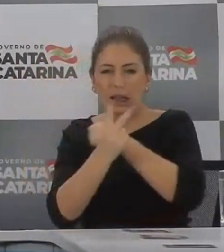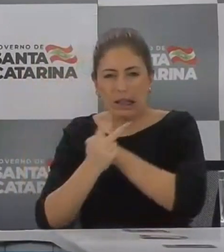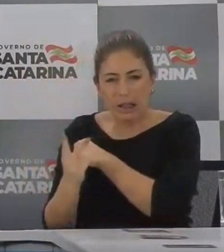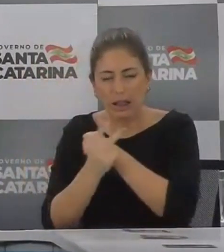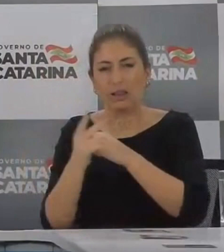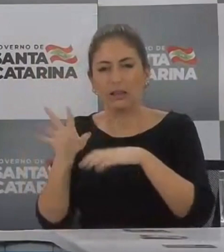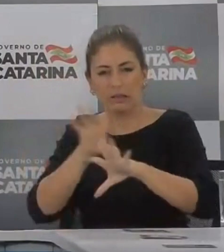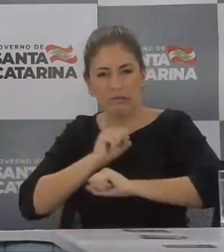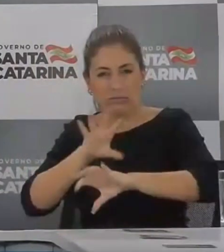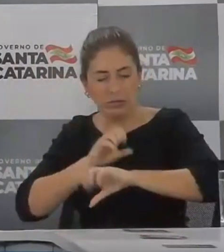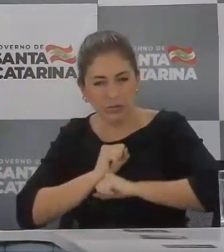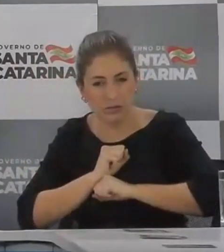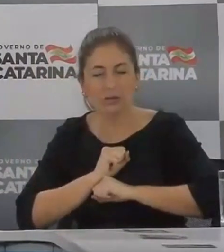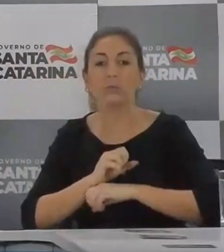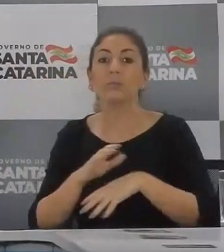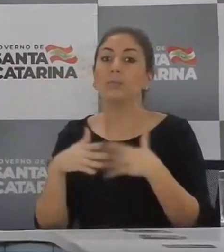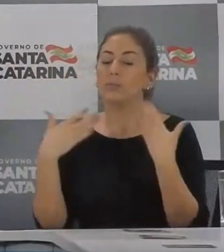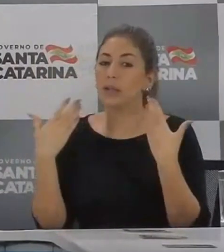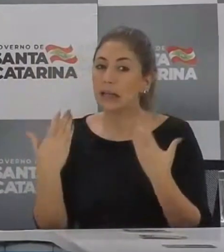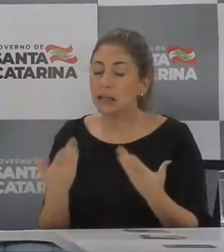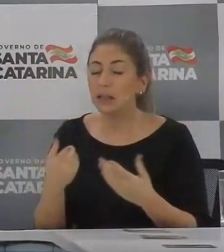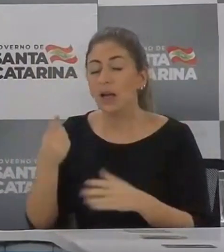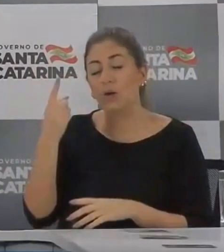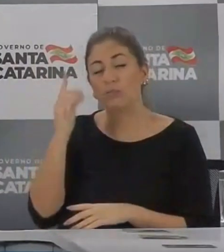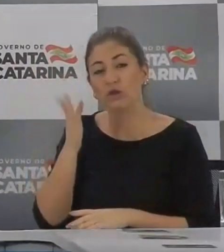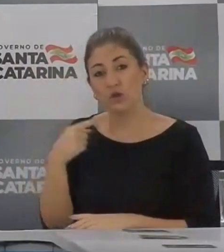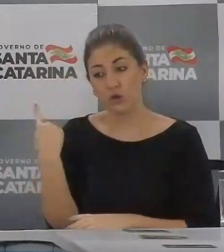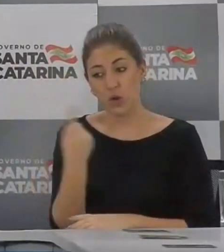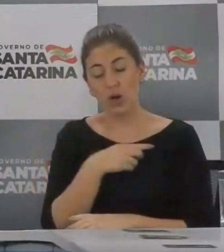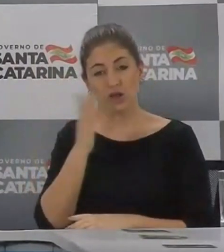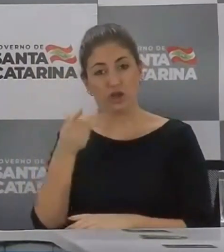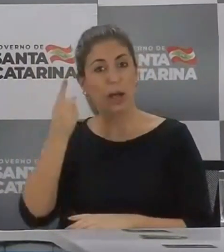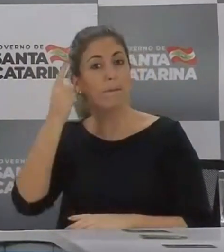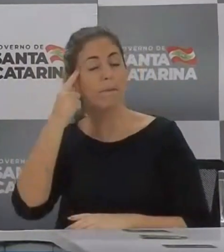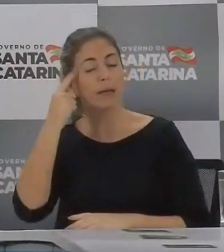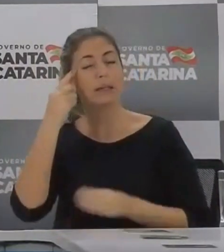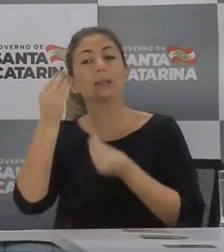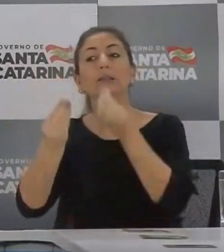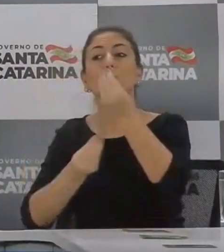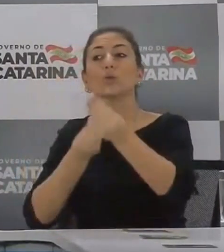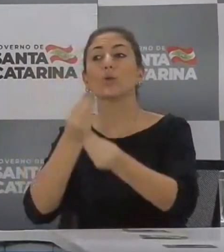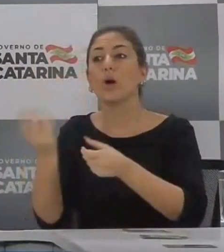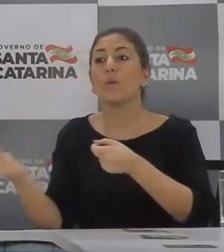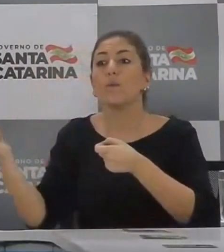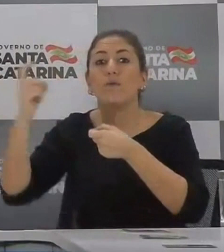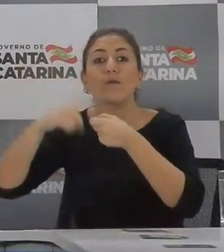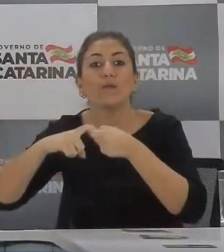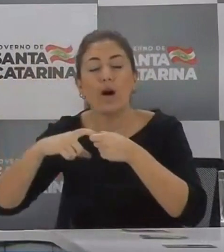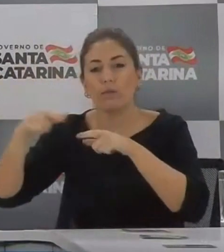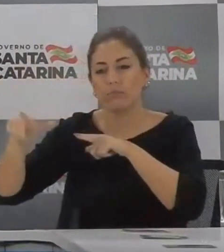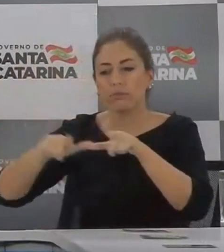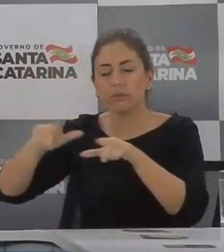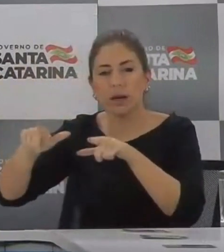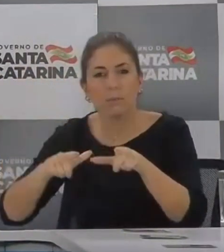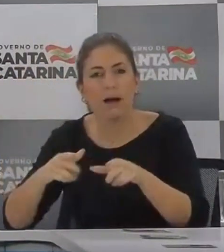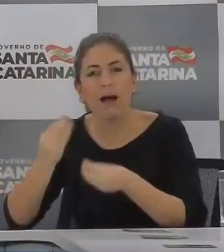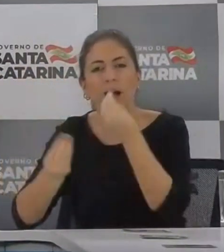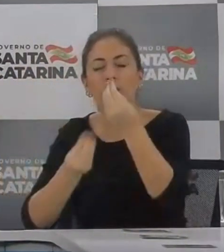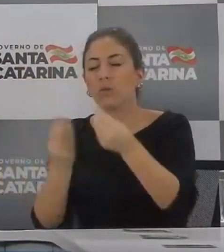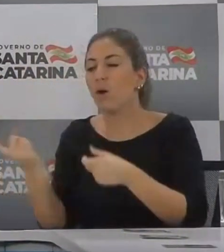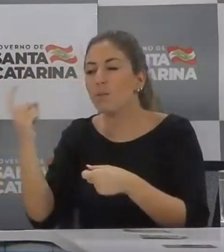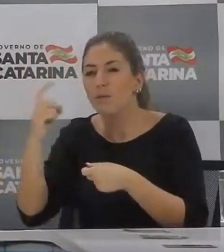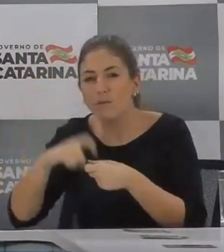Então, o retorno das atividades já estão sendo desenhados pelo governo do estado. Imediatamente, nós pretendemos